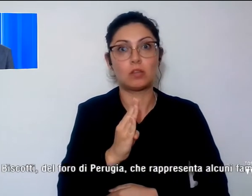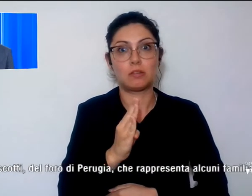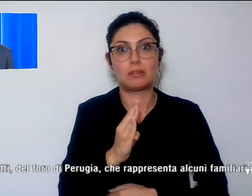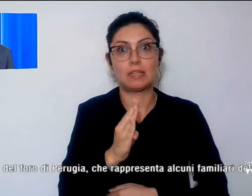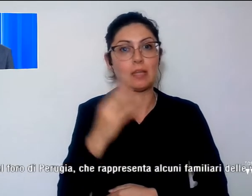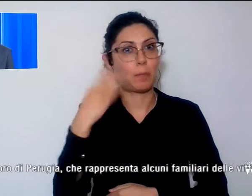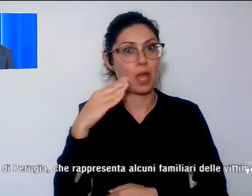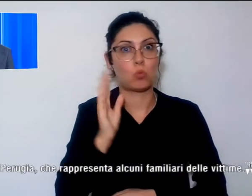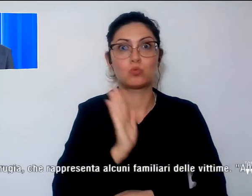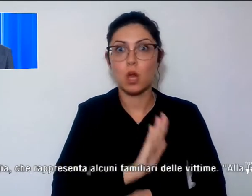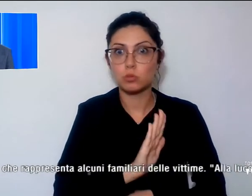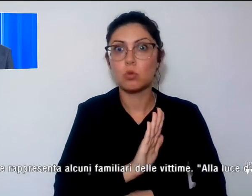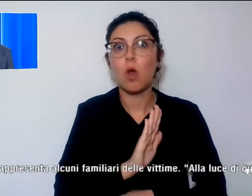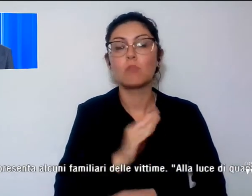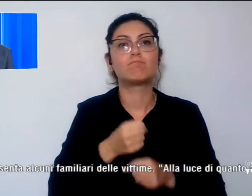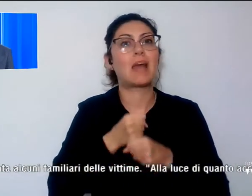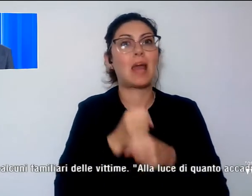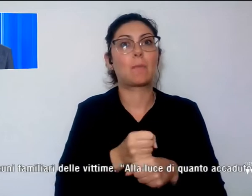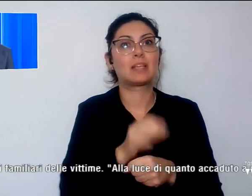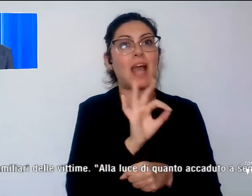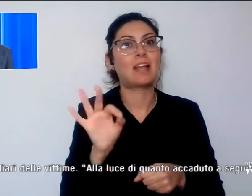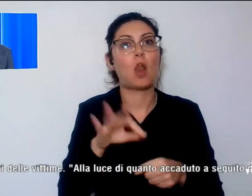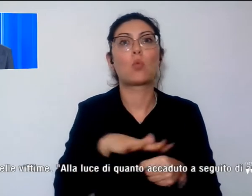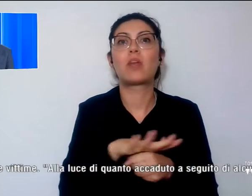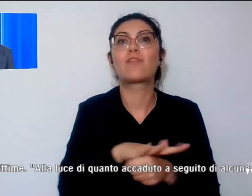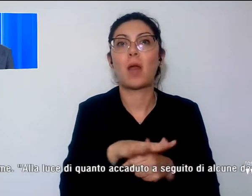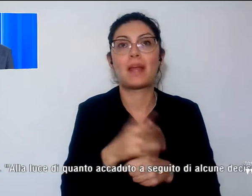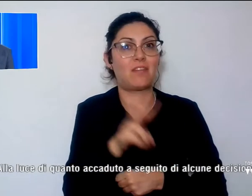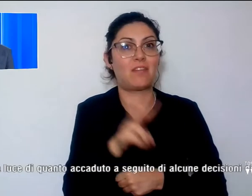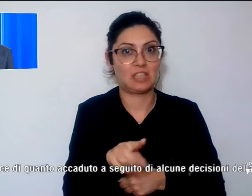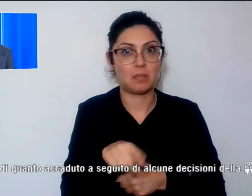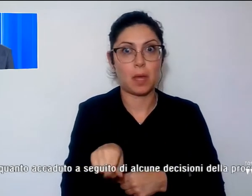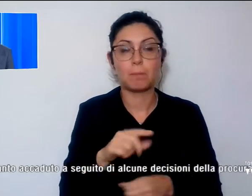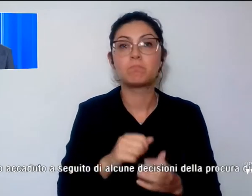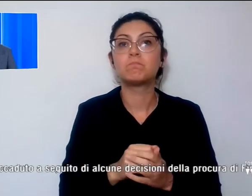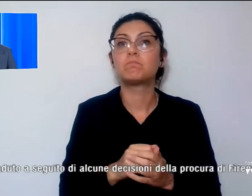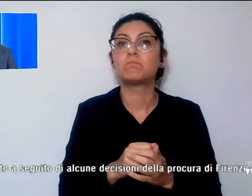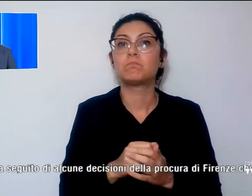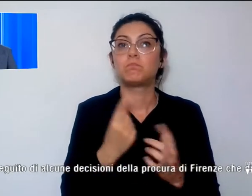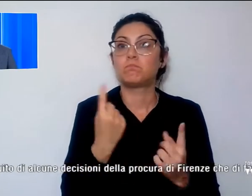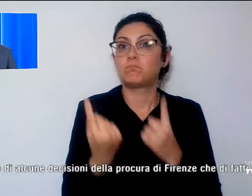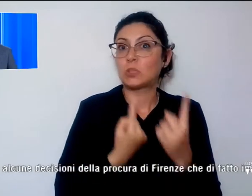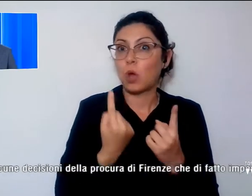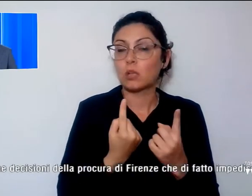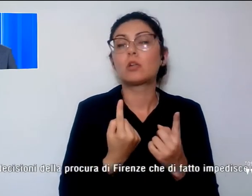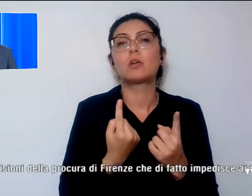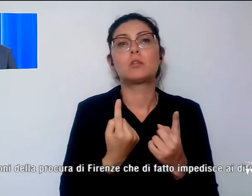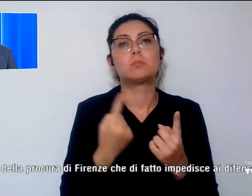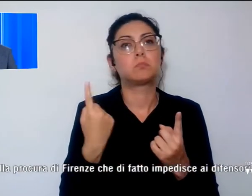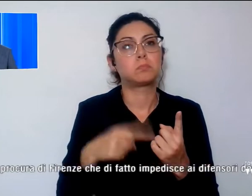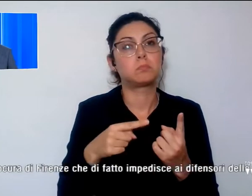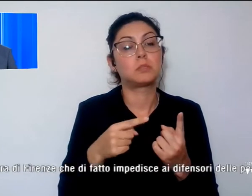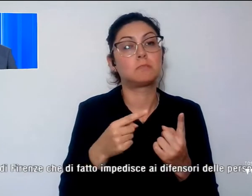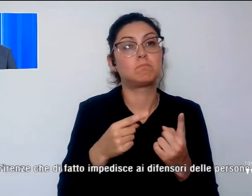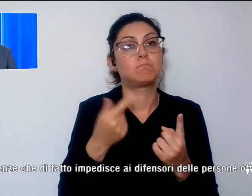rappresenta alcuni familiari delle vittime. Alla luce di quanto accaduto, a seguito di alcune decisioni